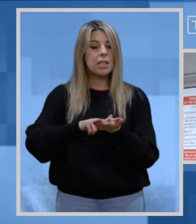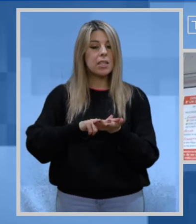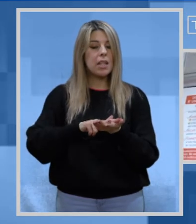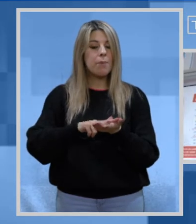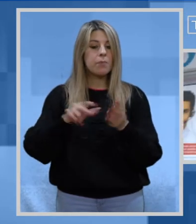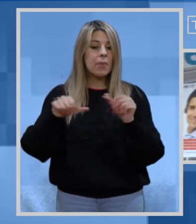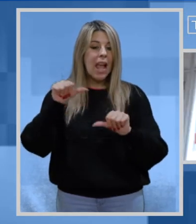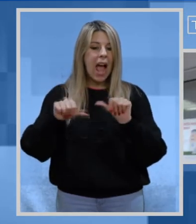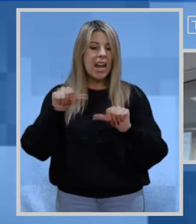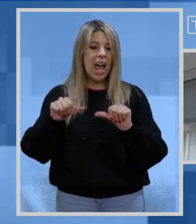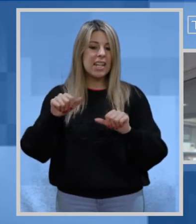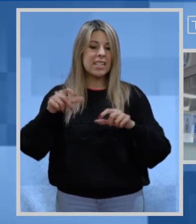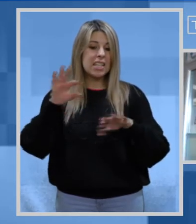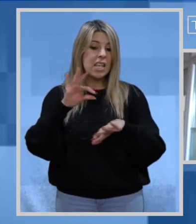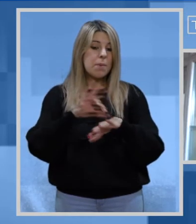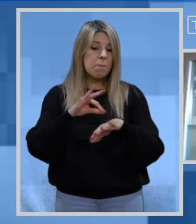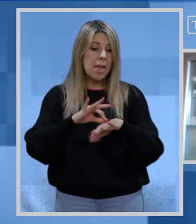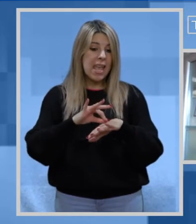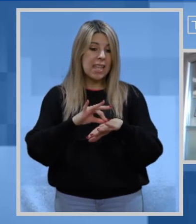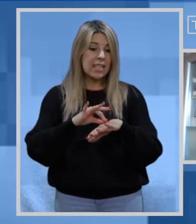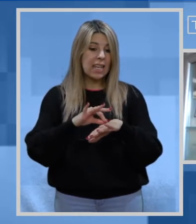analisi mediche in regime di esenzione